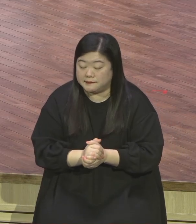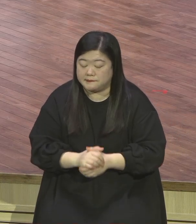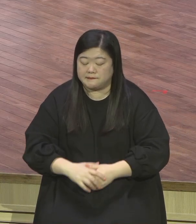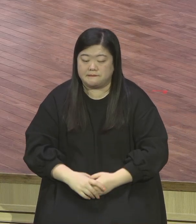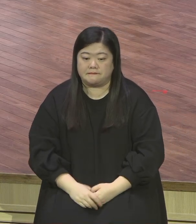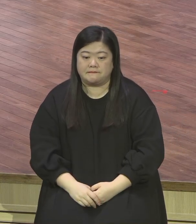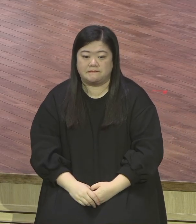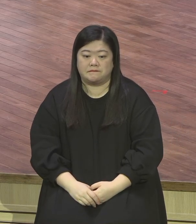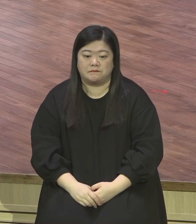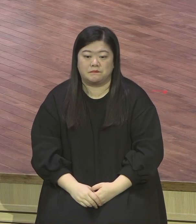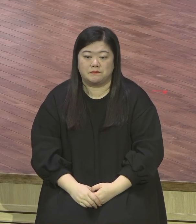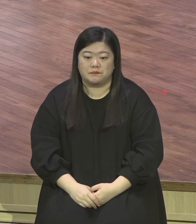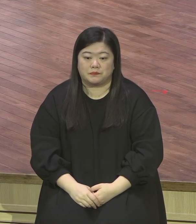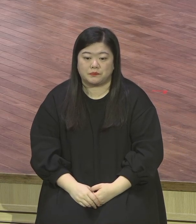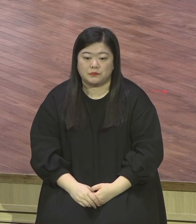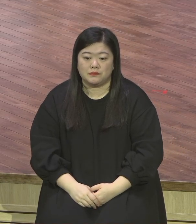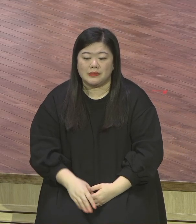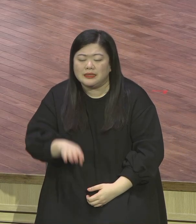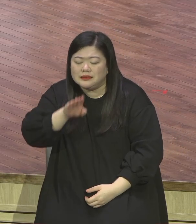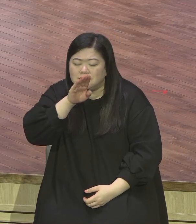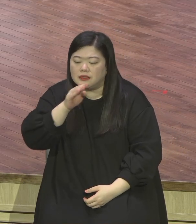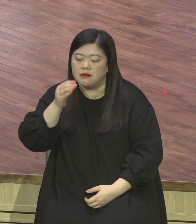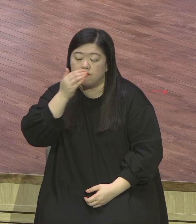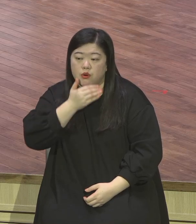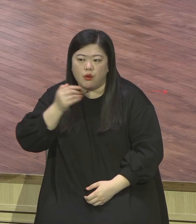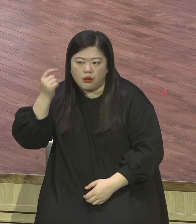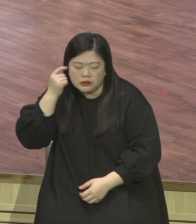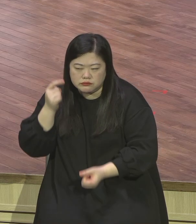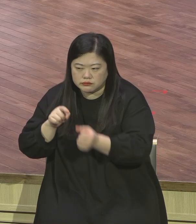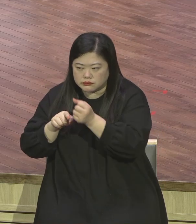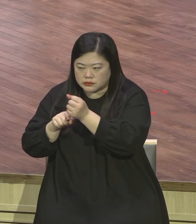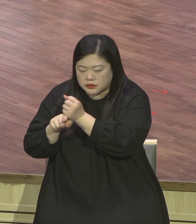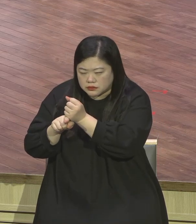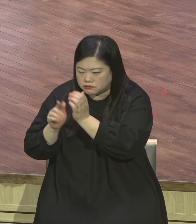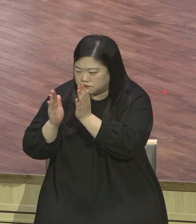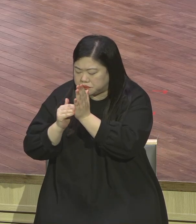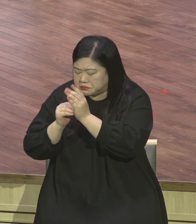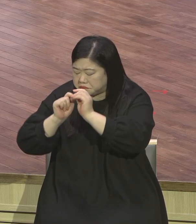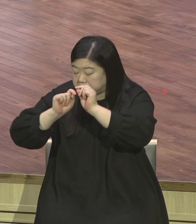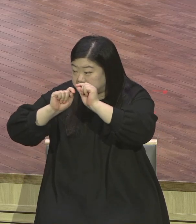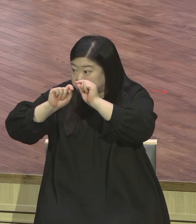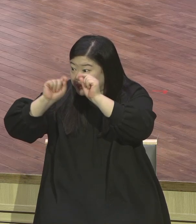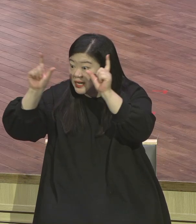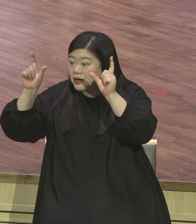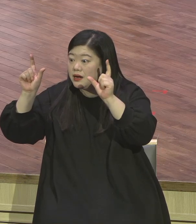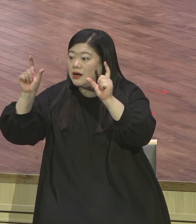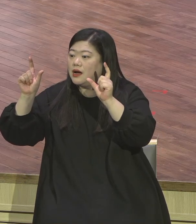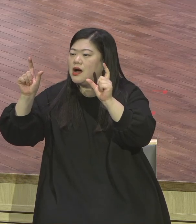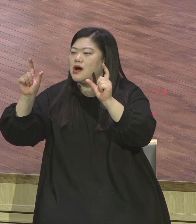참보금의 절대 가치를 발견하게 되면 나머지는 다 서론에 불과하다는 겁니다